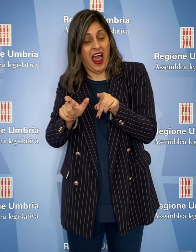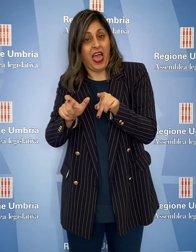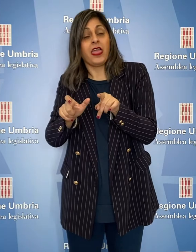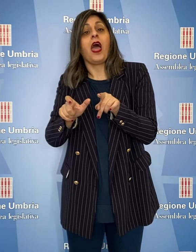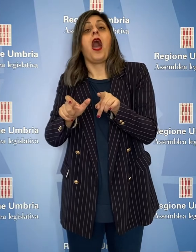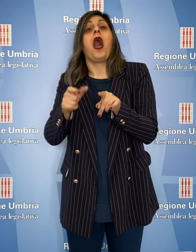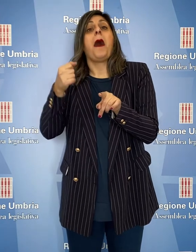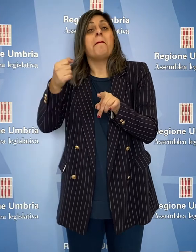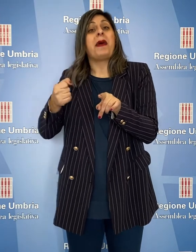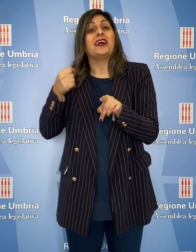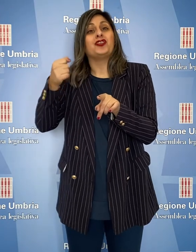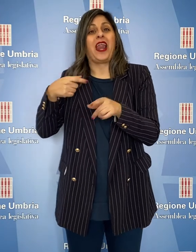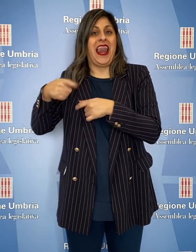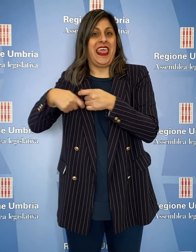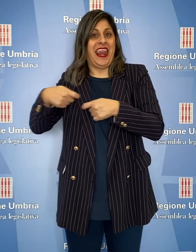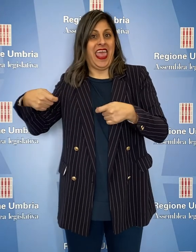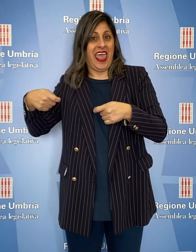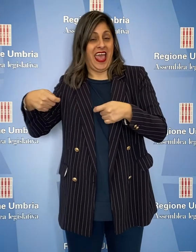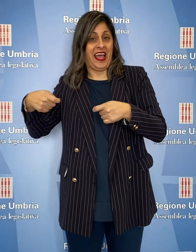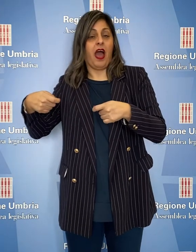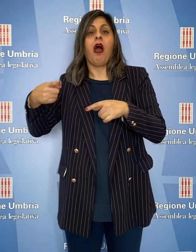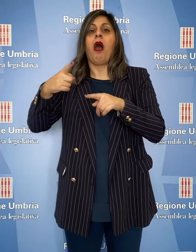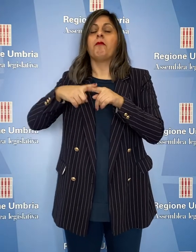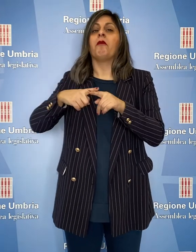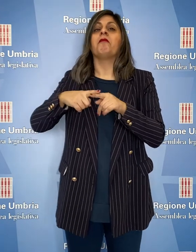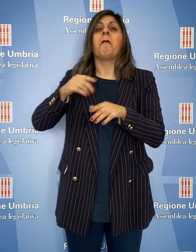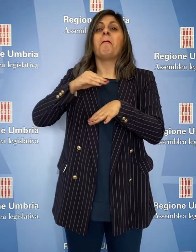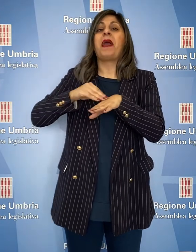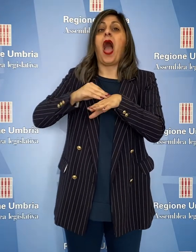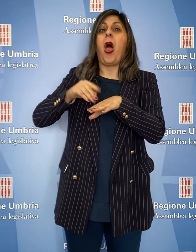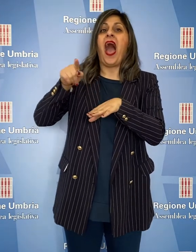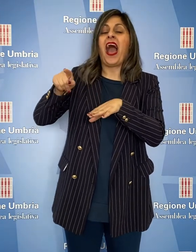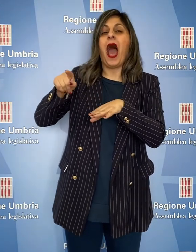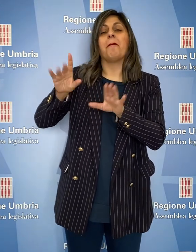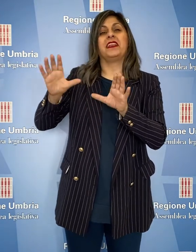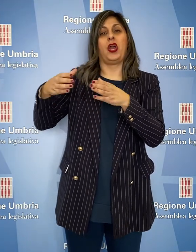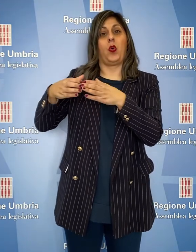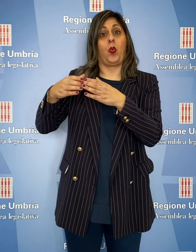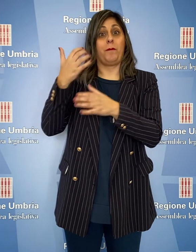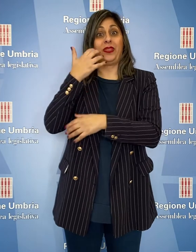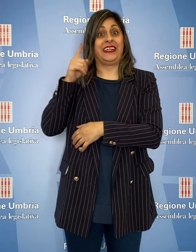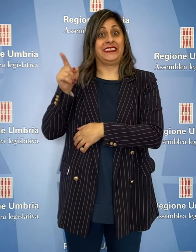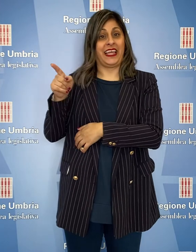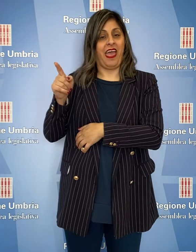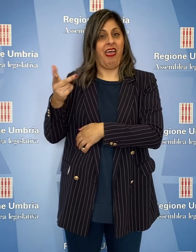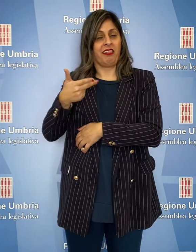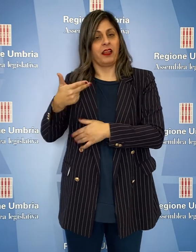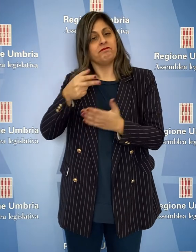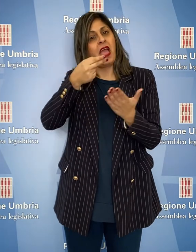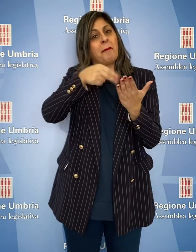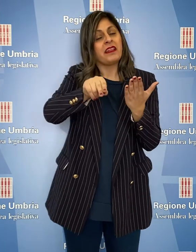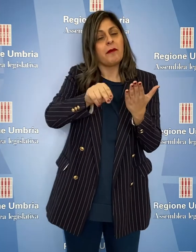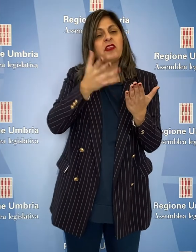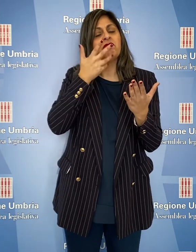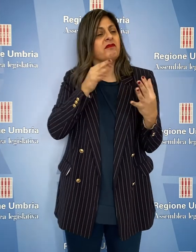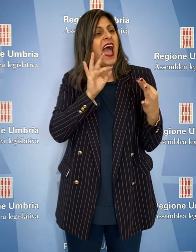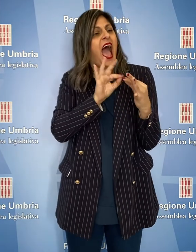Eleonora Pace, Fratelli d'Italia, Stefano Pastorelli Lega e Paola Agabiti per il gruppo Tesei